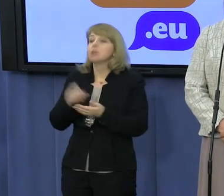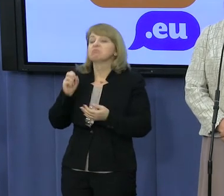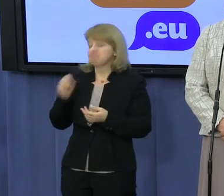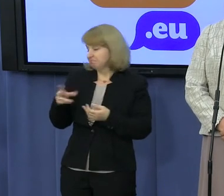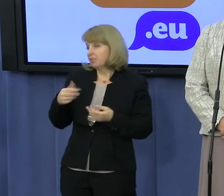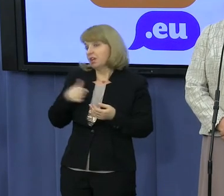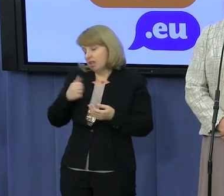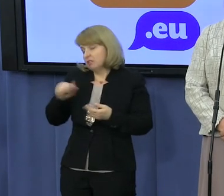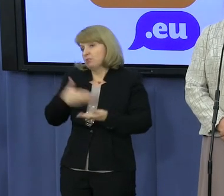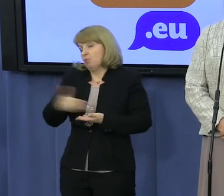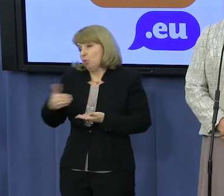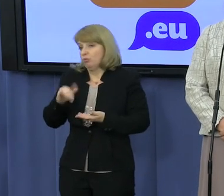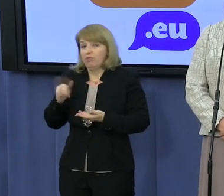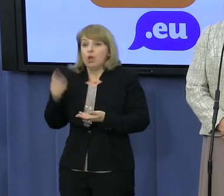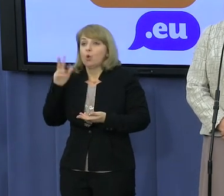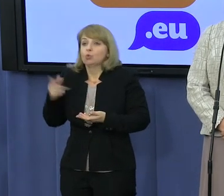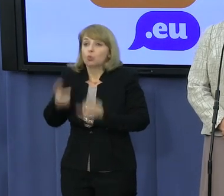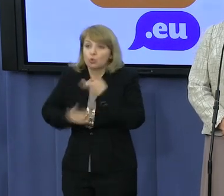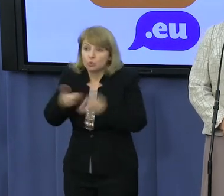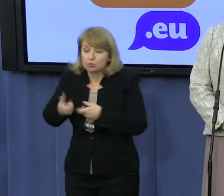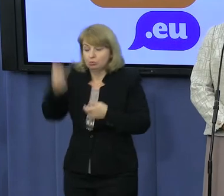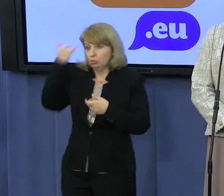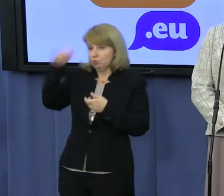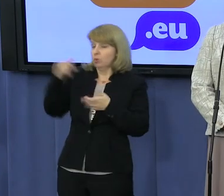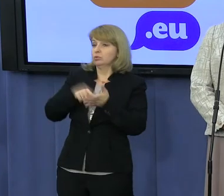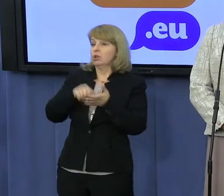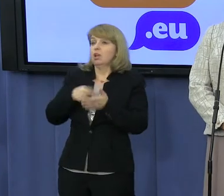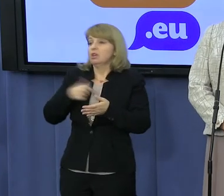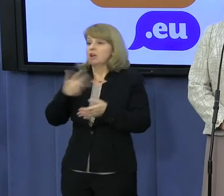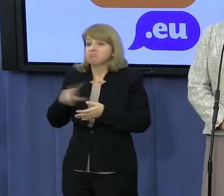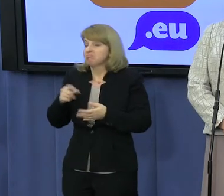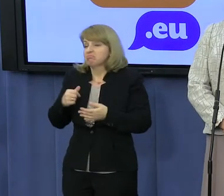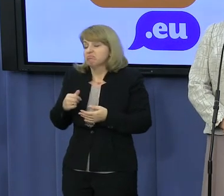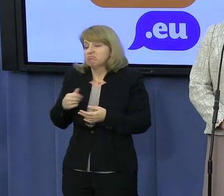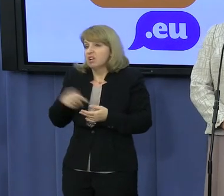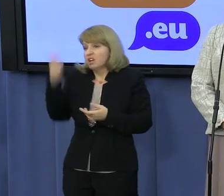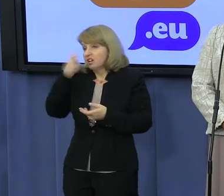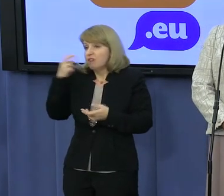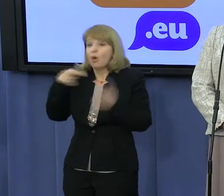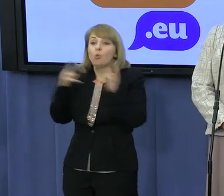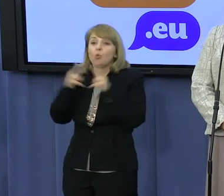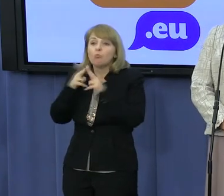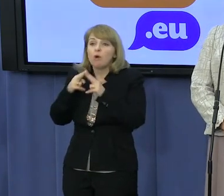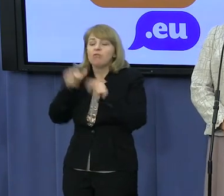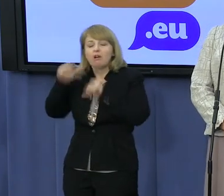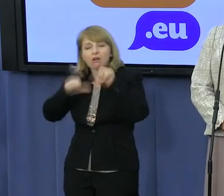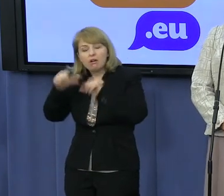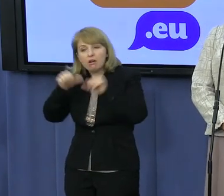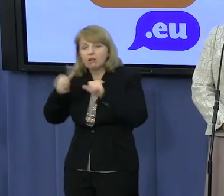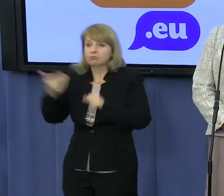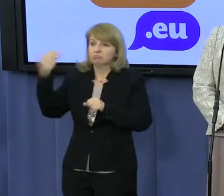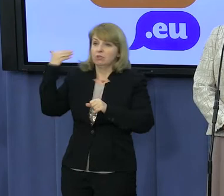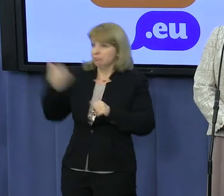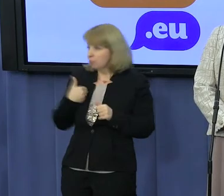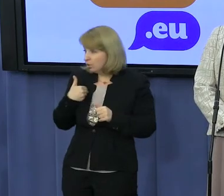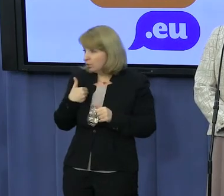oczywiście zawsze przeprosić za to. Chociaż ja nie poddaję, nie uznaję tych ustaleń, bo one są po tylu latach, po tym wydarzeniu, że